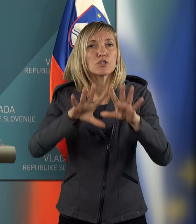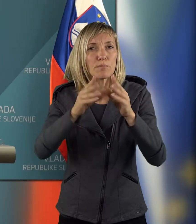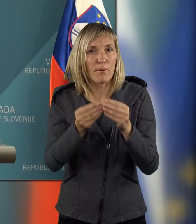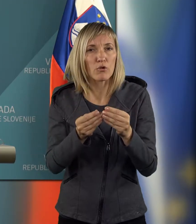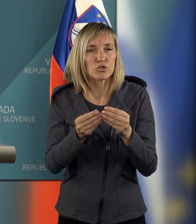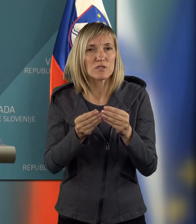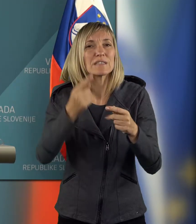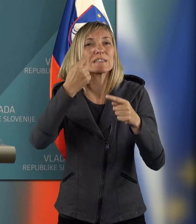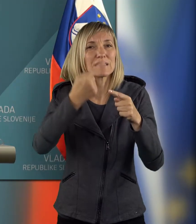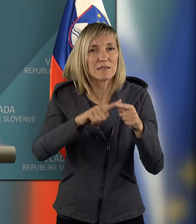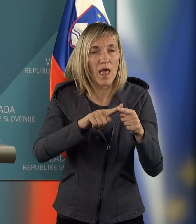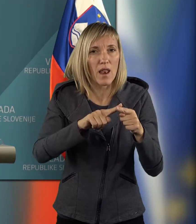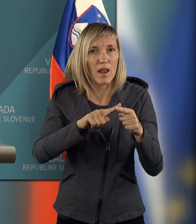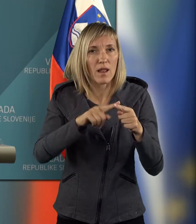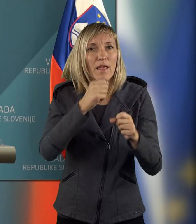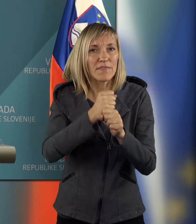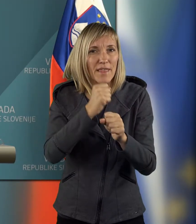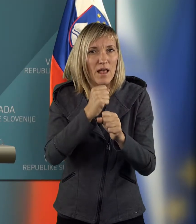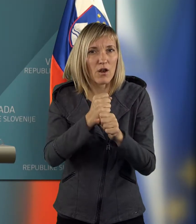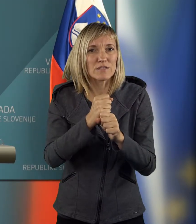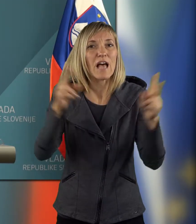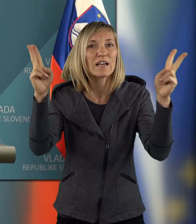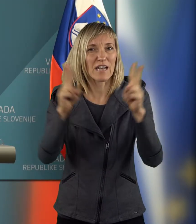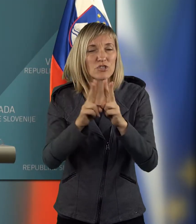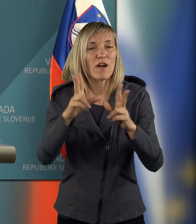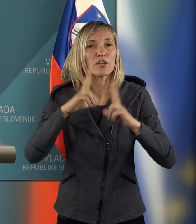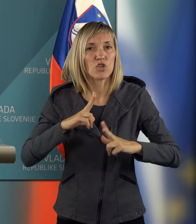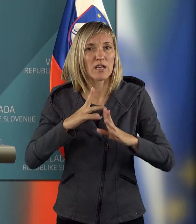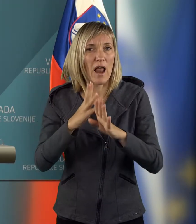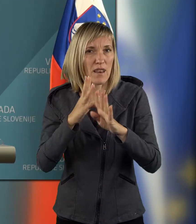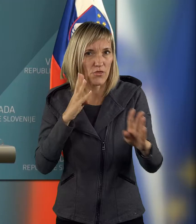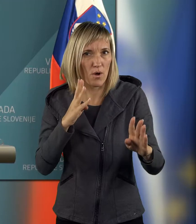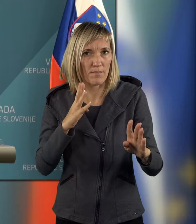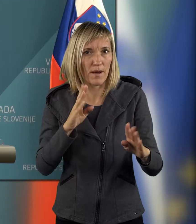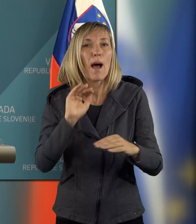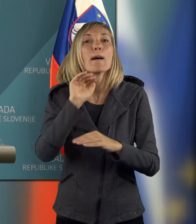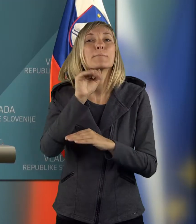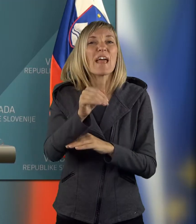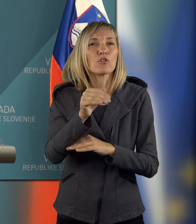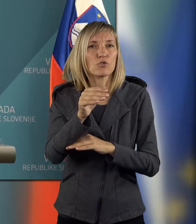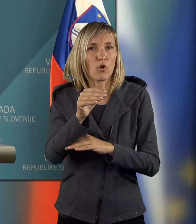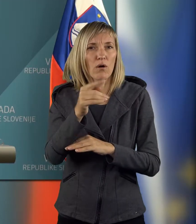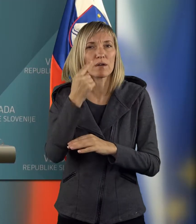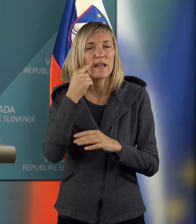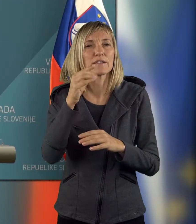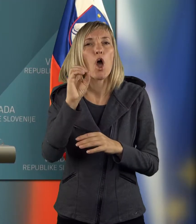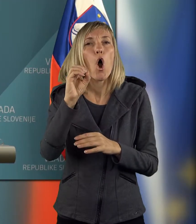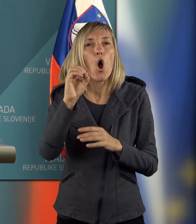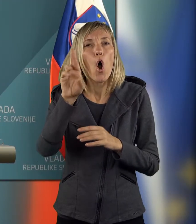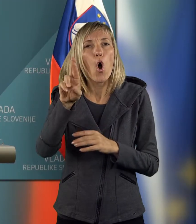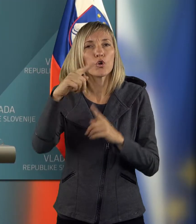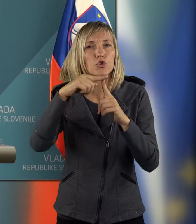splošnem dogovoru za skršovanje čekaljnih dob, prekomernih v ortopediji,